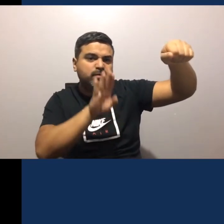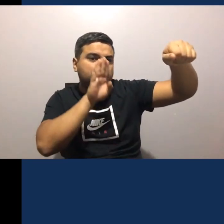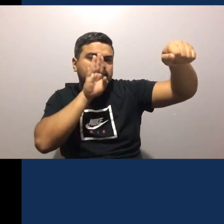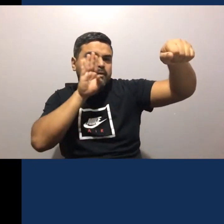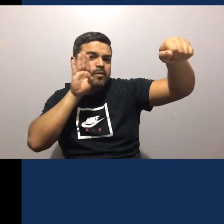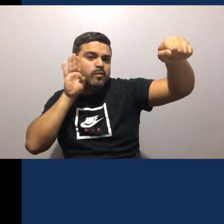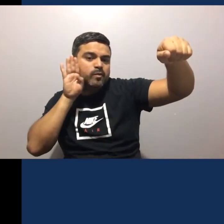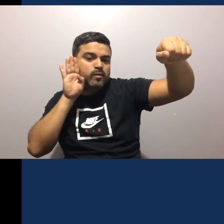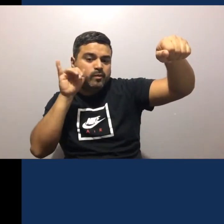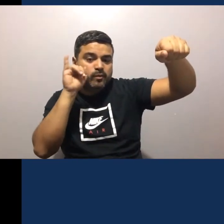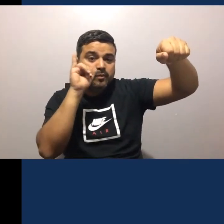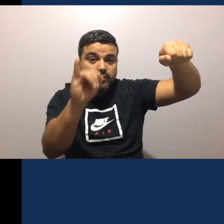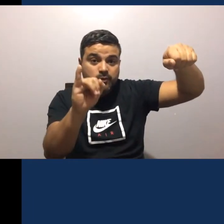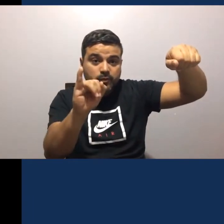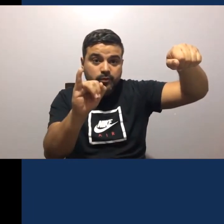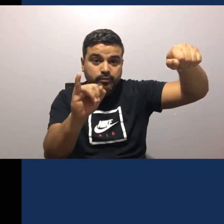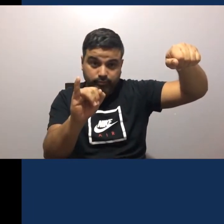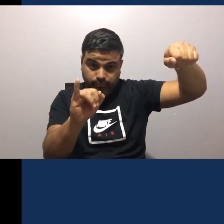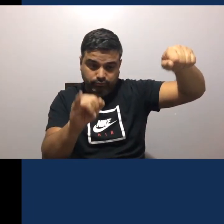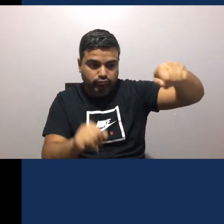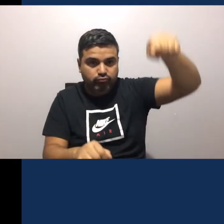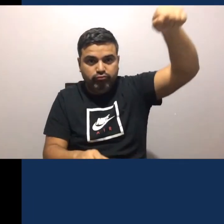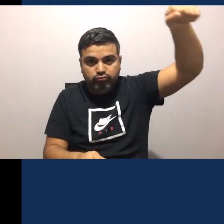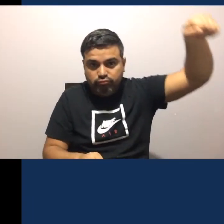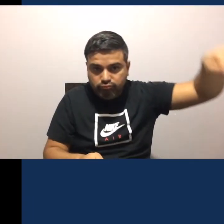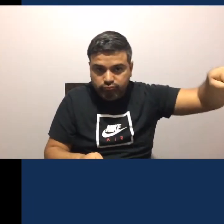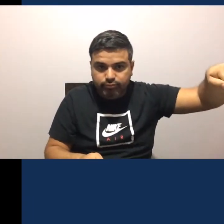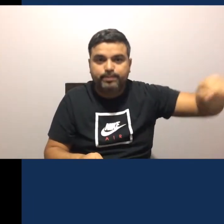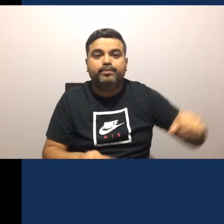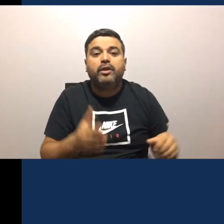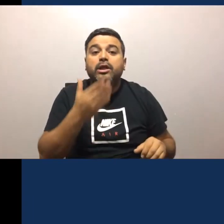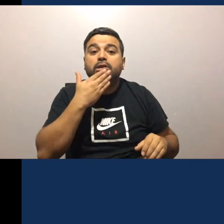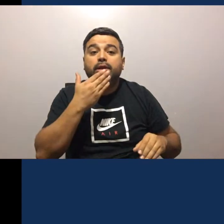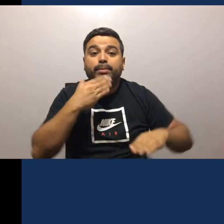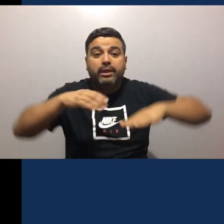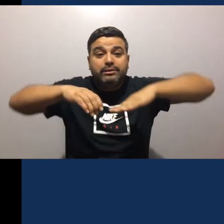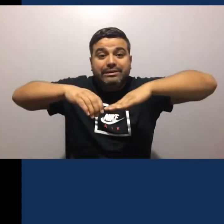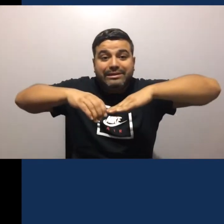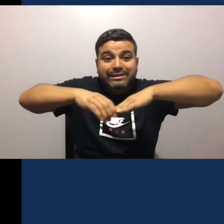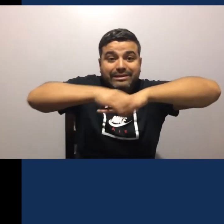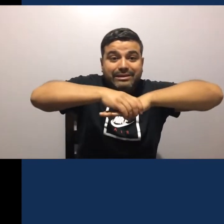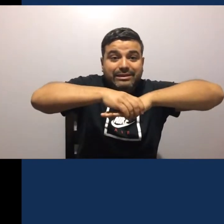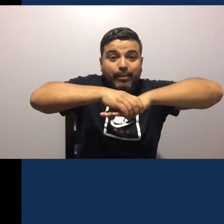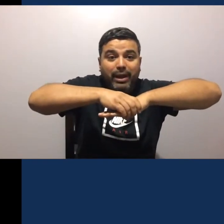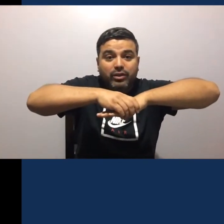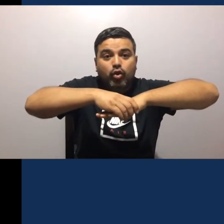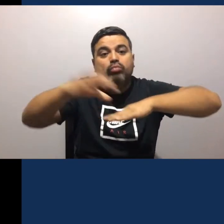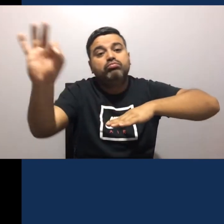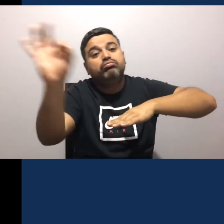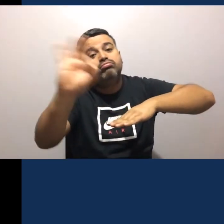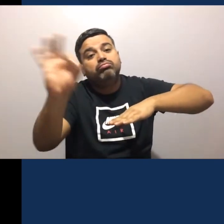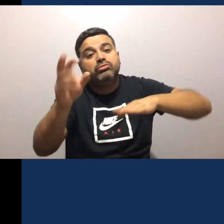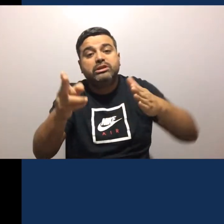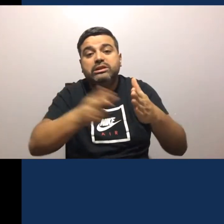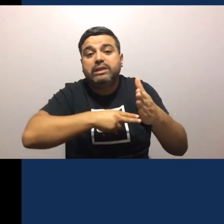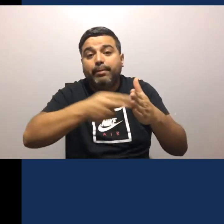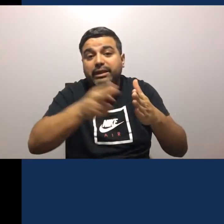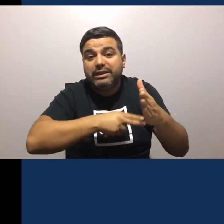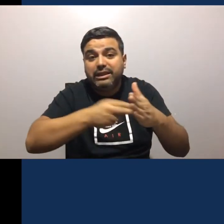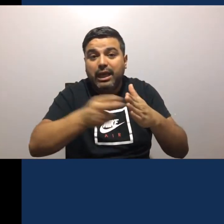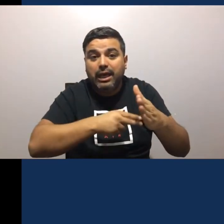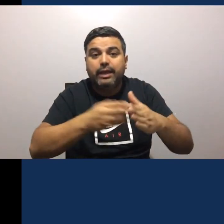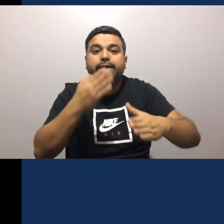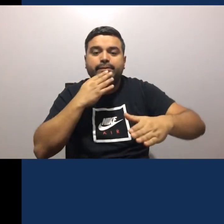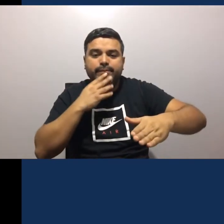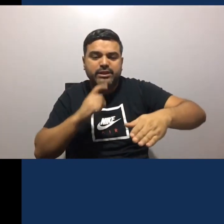También Si tienes zapatos O zapatillas Desinfectalos Y luego Quitatelos Y déjalos